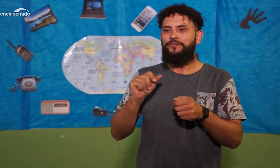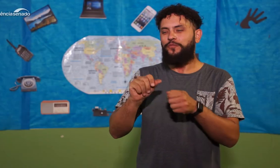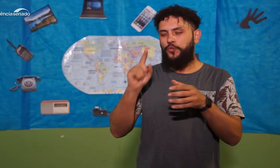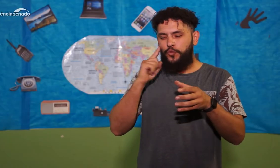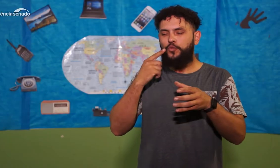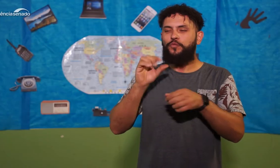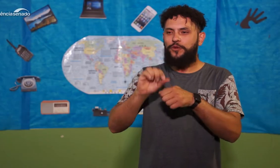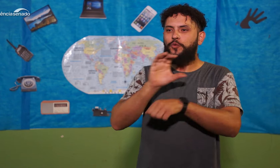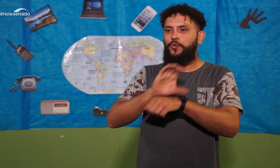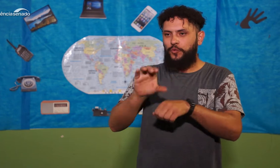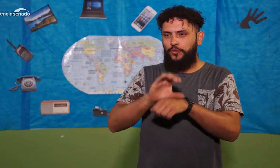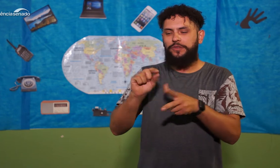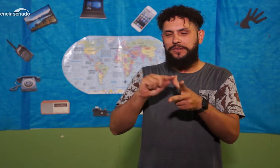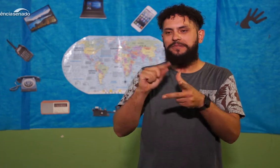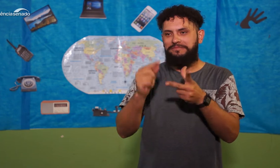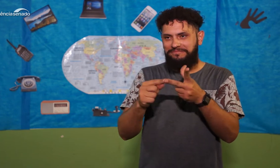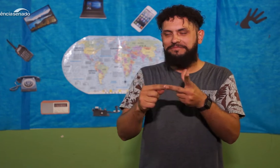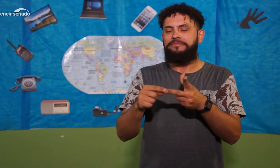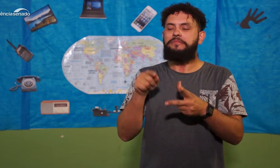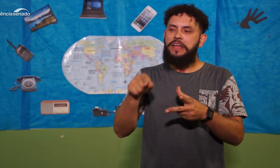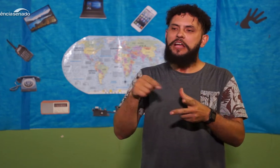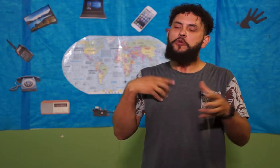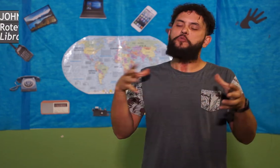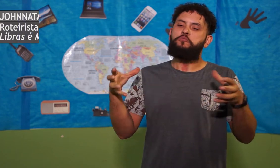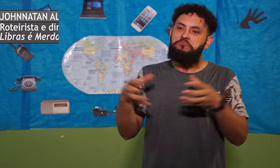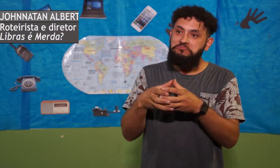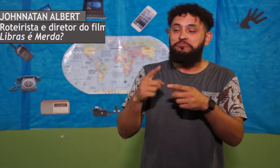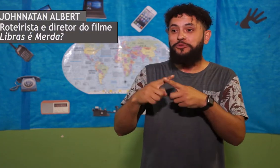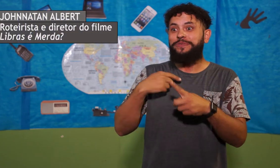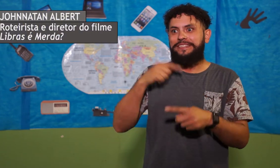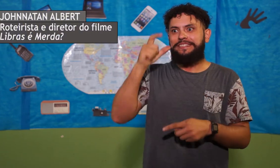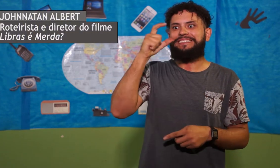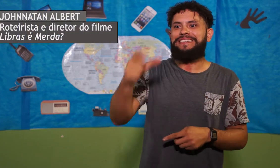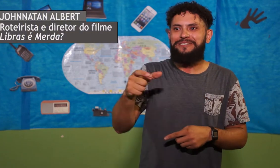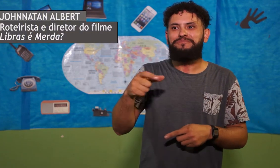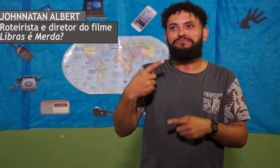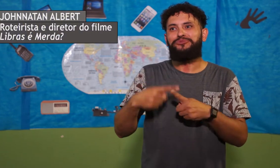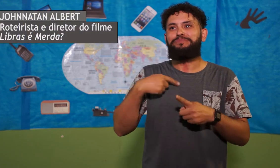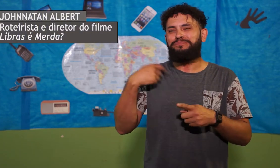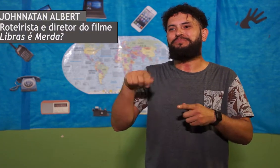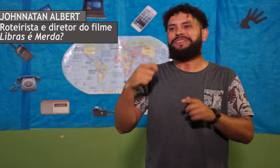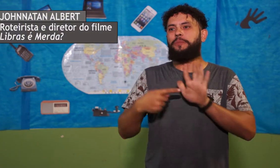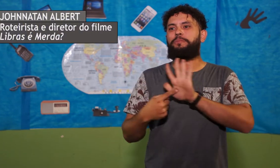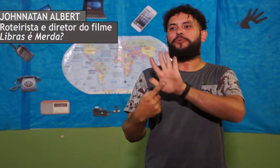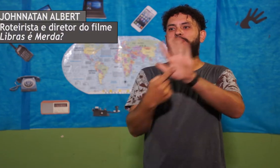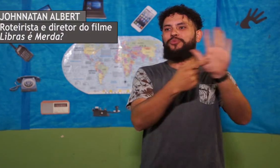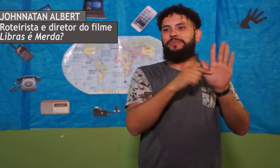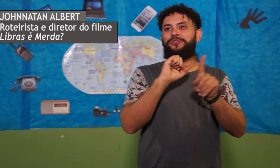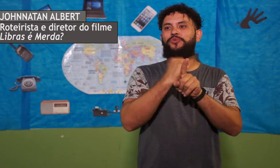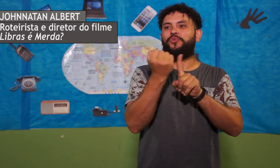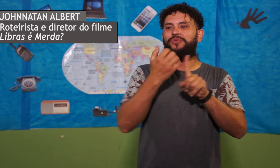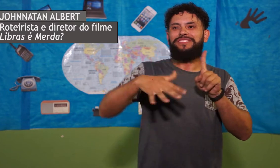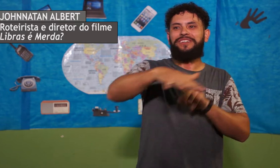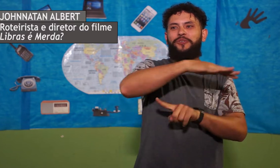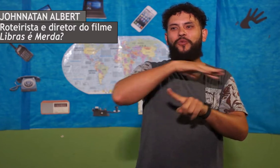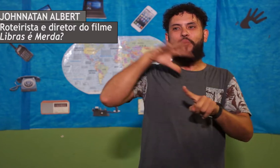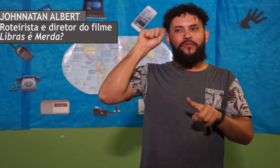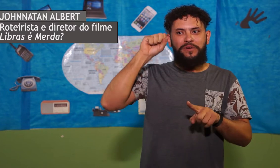O meu grupo, onde eu fui diretor do Surdo Cinema, a gente achou muito interessante mostrar para a